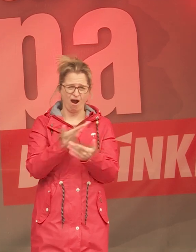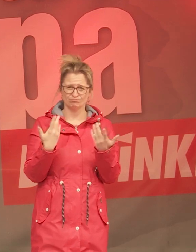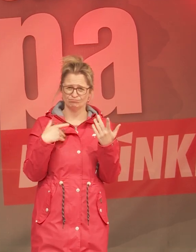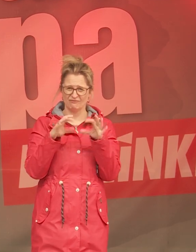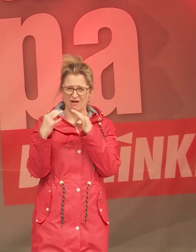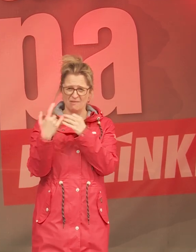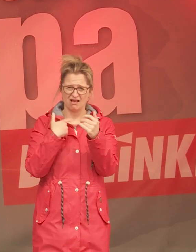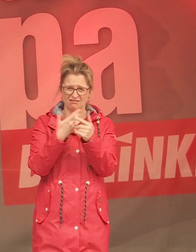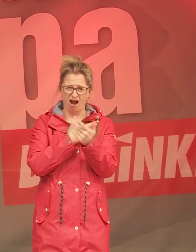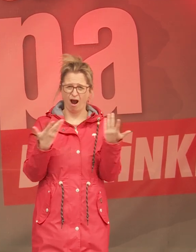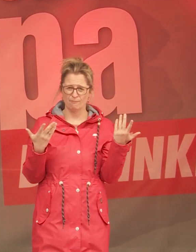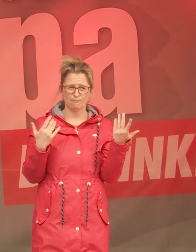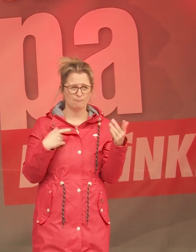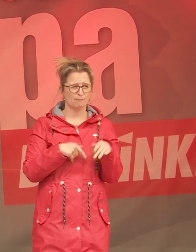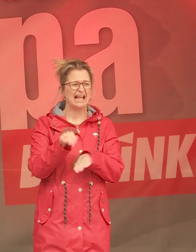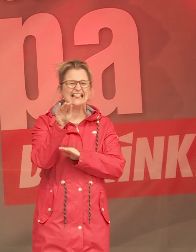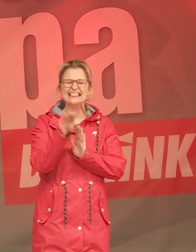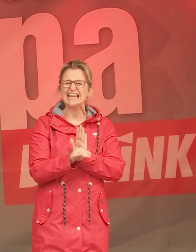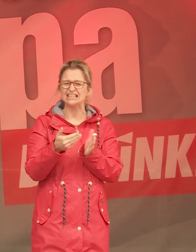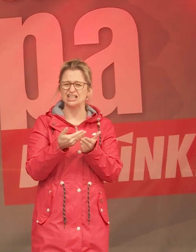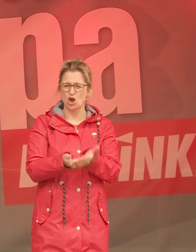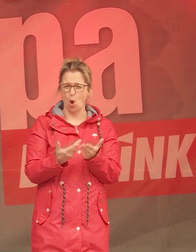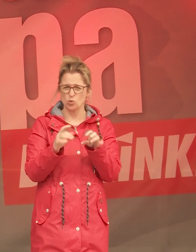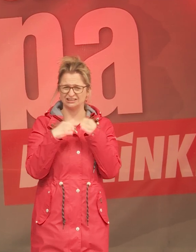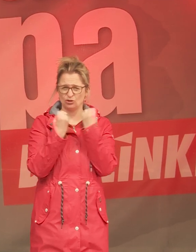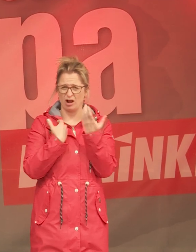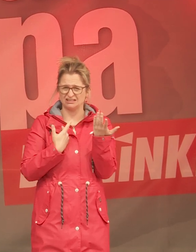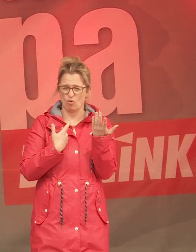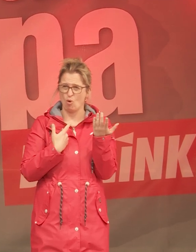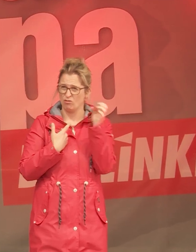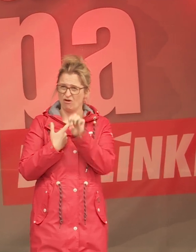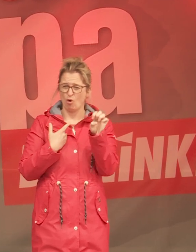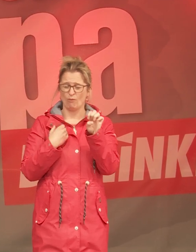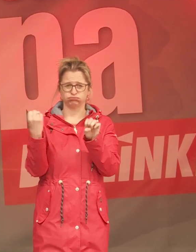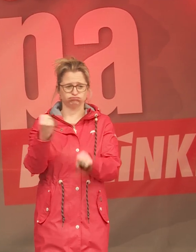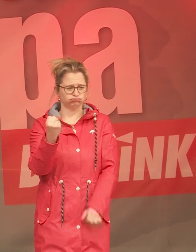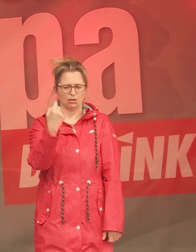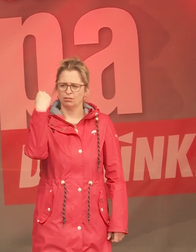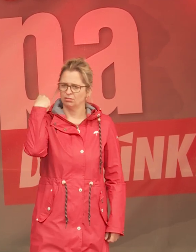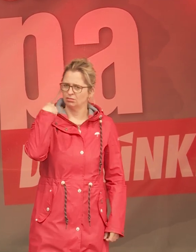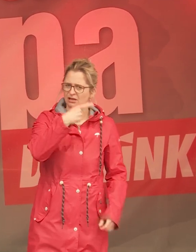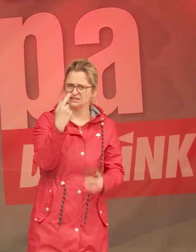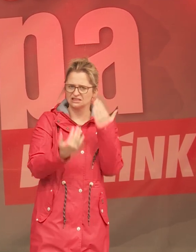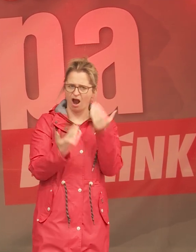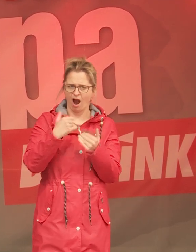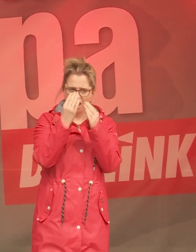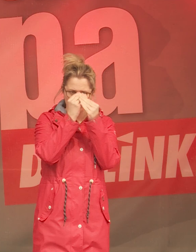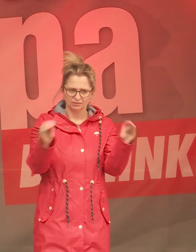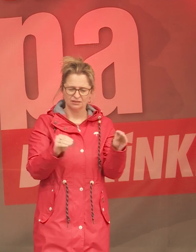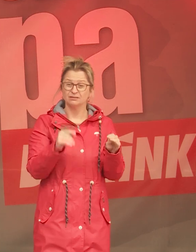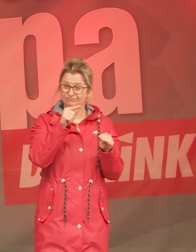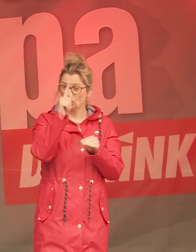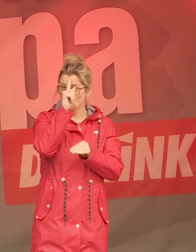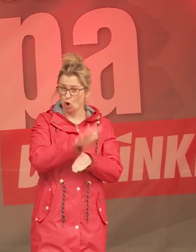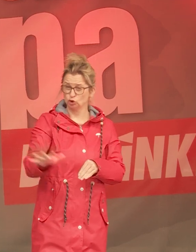einen Niedriglohnsektor, der europaweit seinesgleichen sucht. Kürzlich sind Zahlen bekannt geworden, dass in Deutschland 16